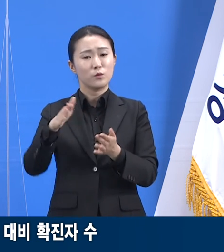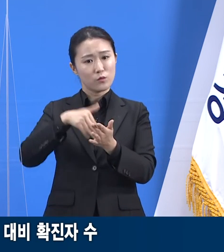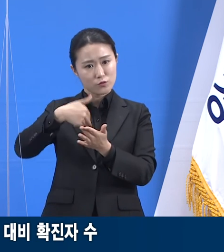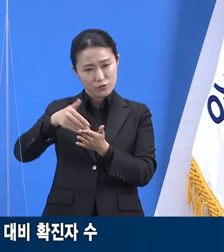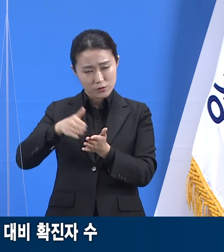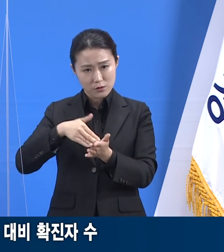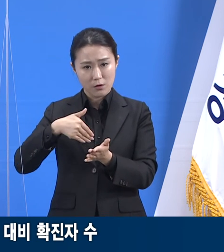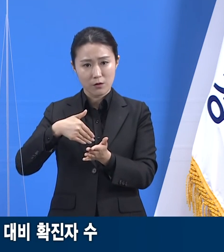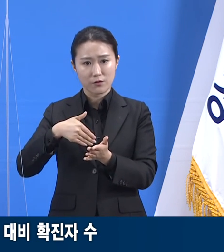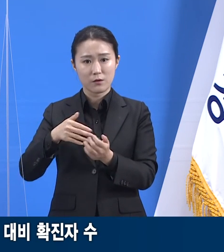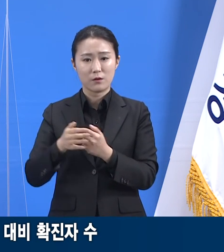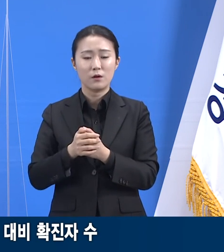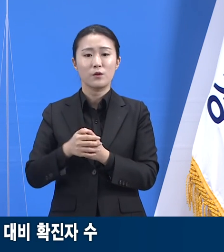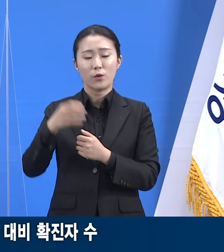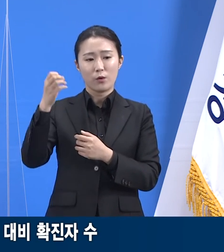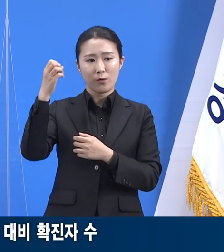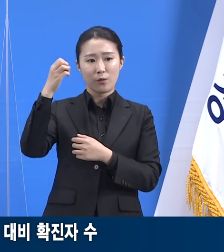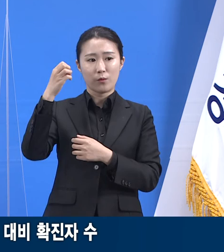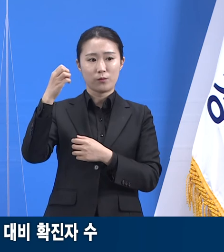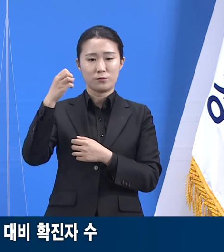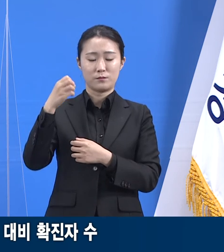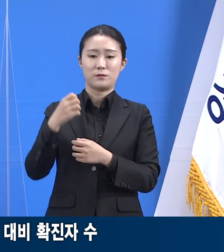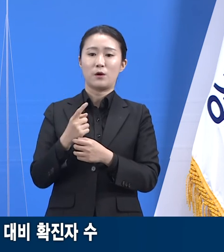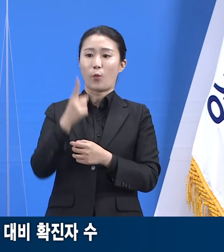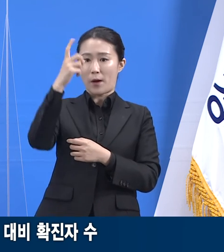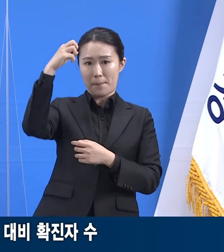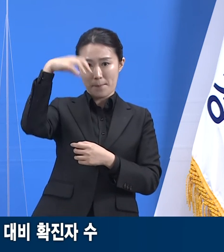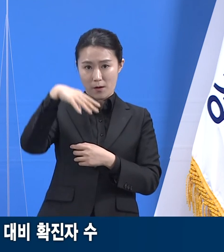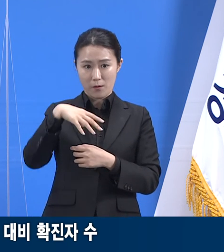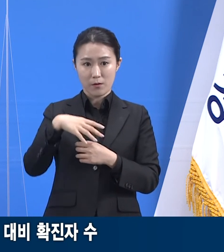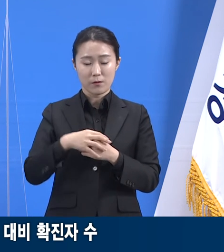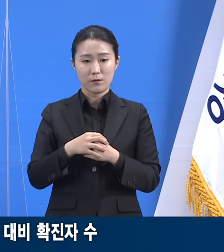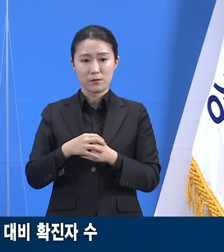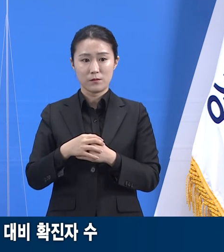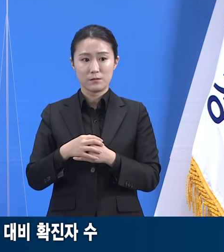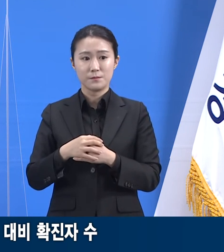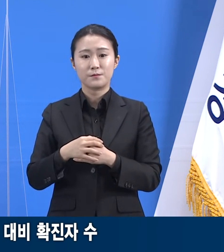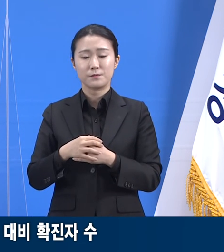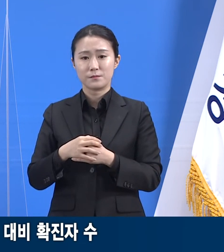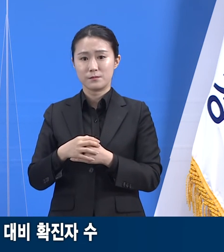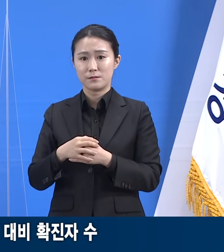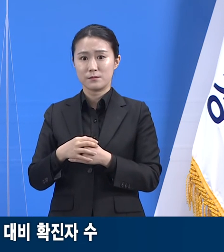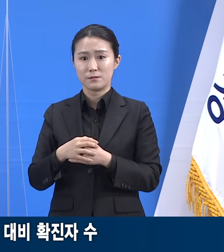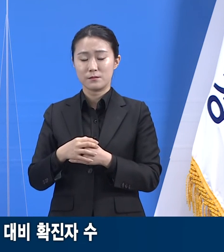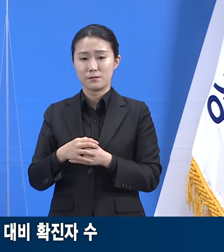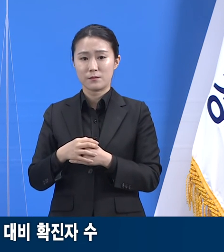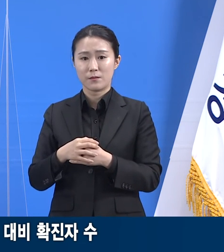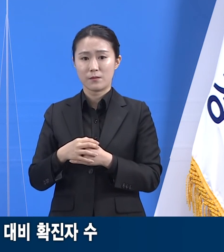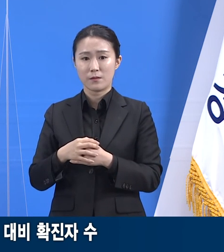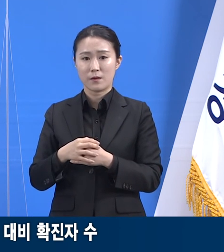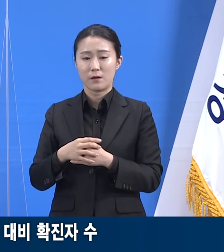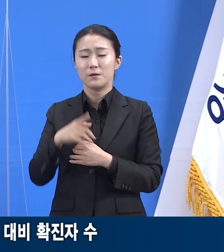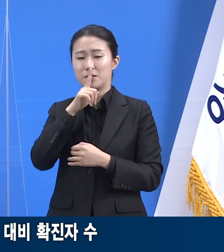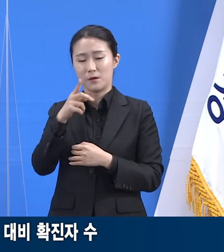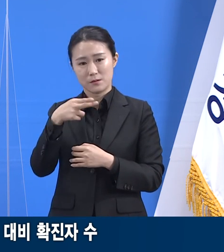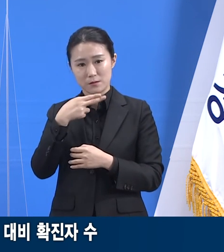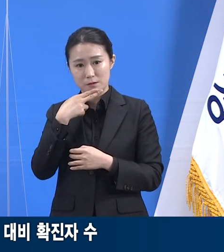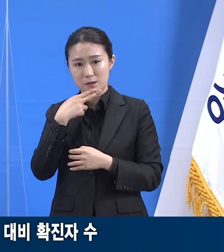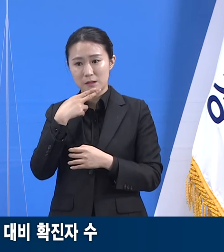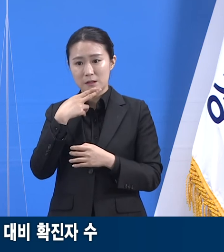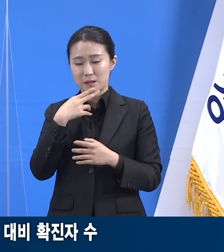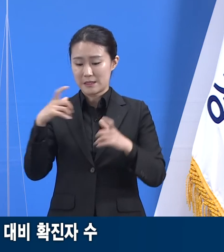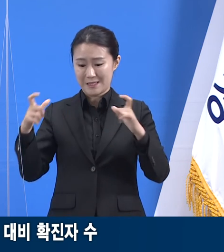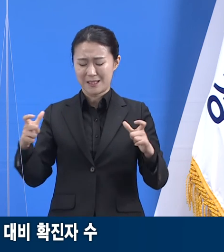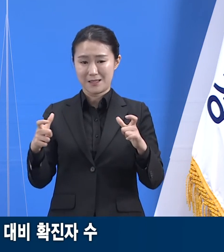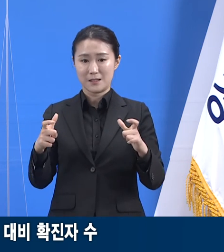.0명, 광명시 16.1명입니다. 물론 인구 수가 적은 지역은 한두 건의